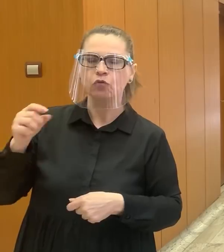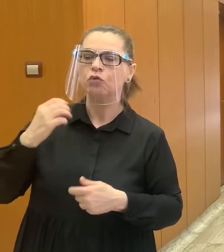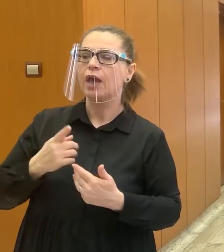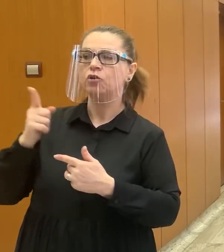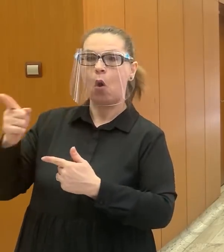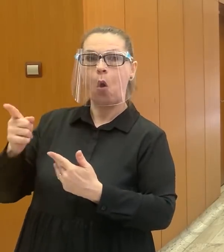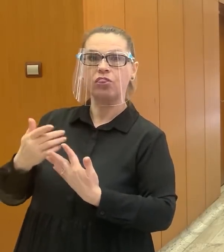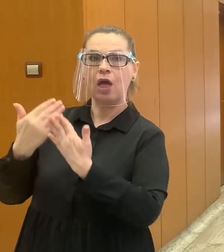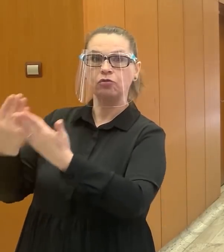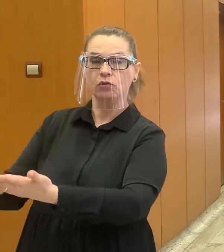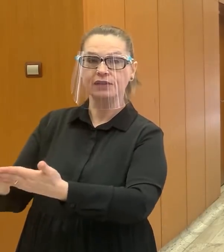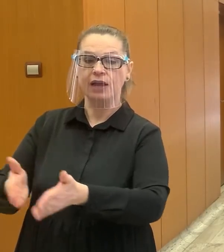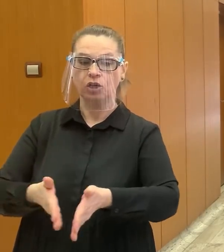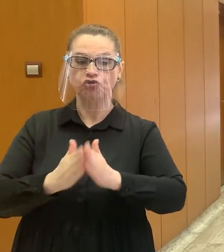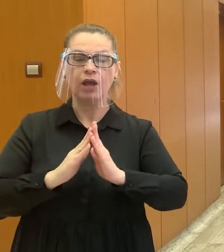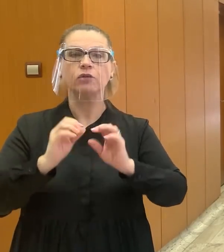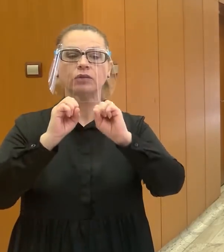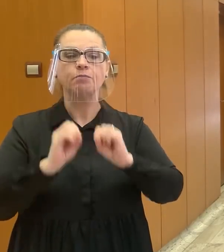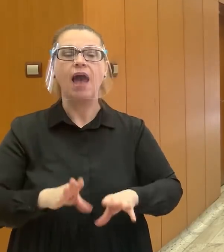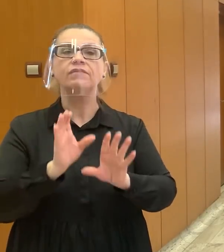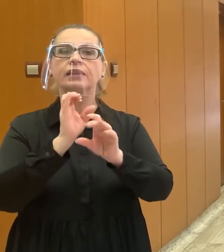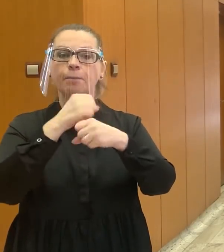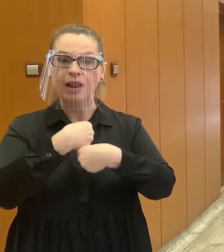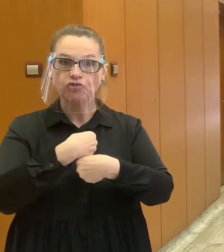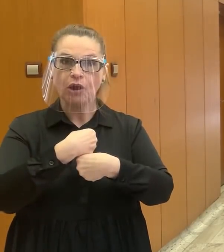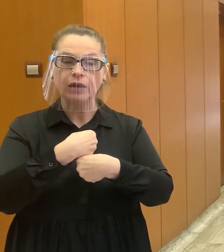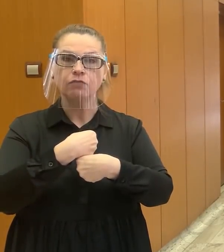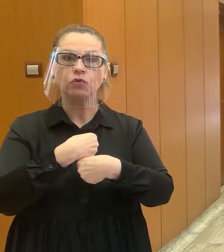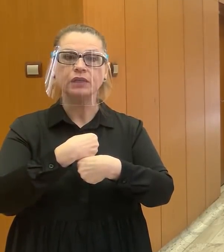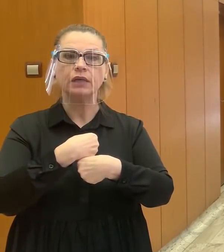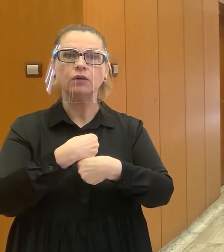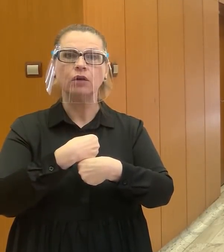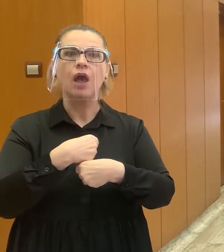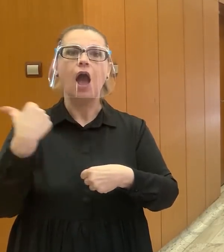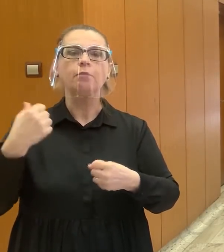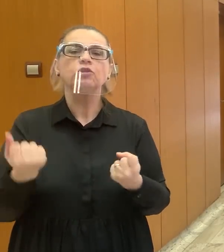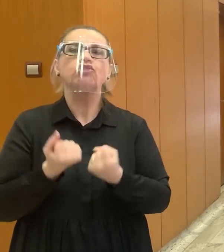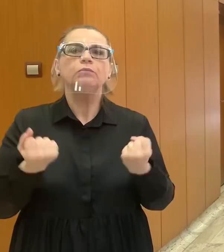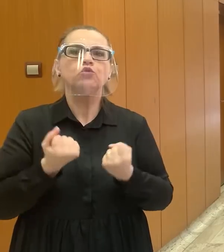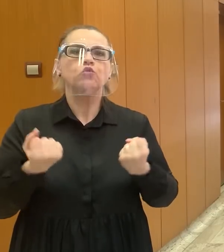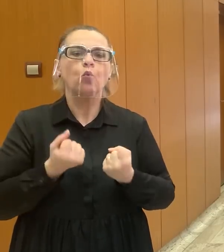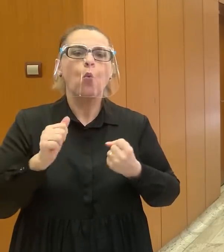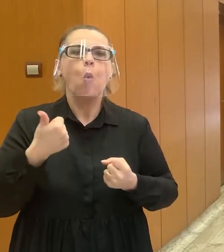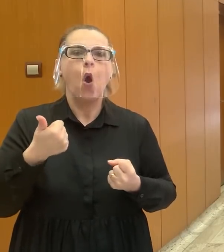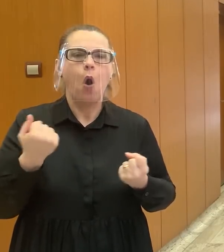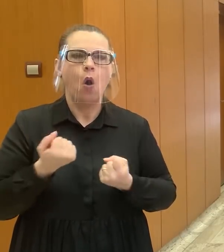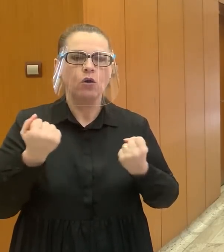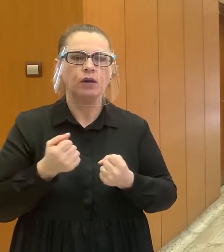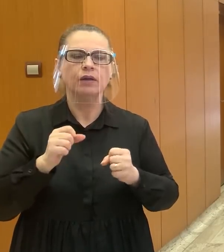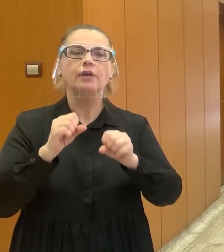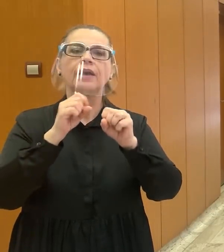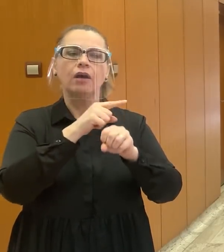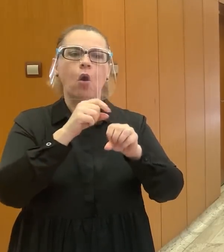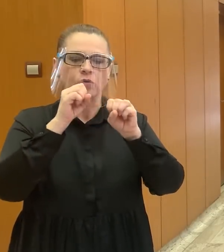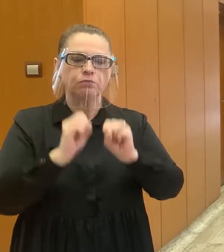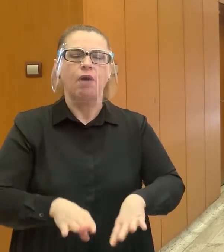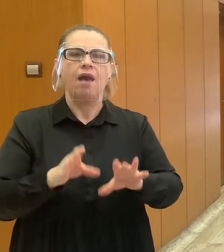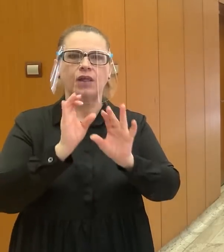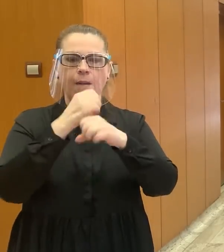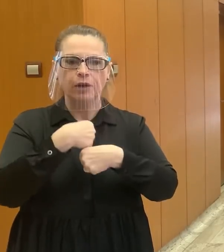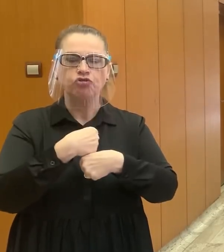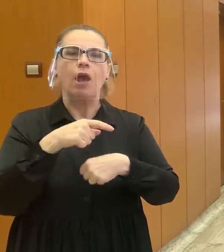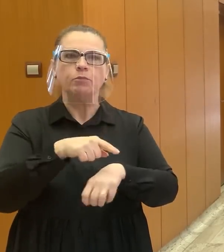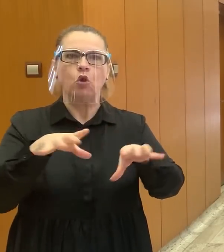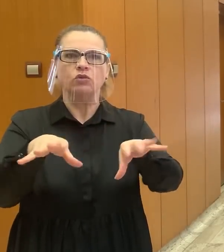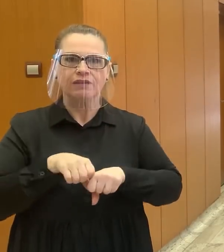žiadosť o zbavenie mlčanlivosti, aby to zbavený mlčanlivosti čím skôr schválil.